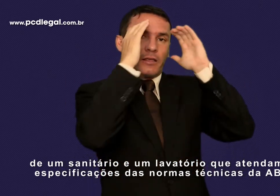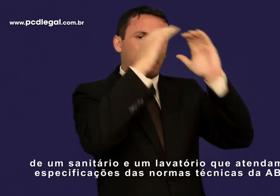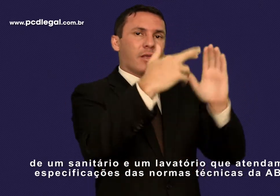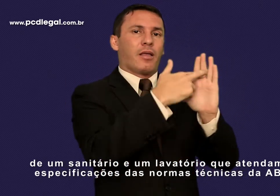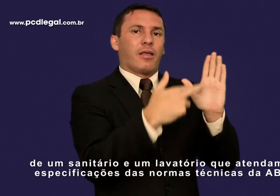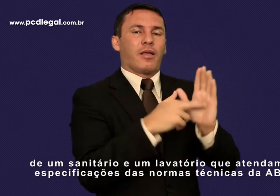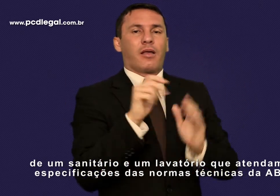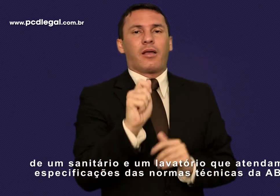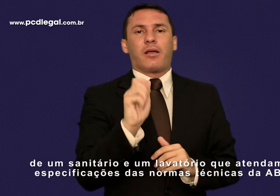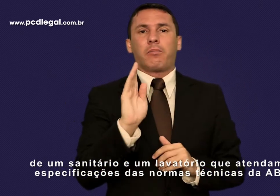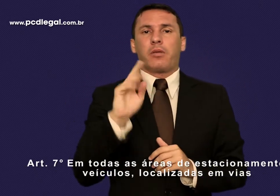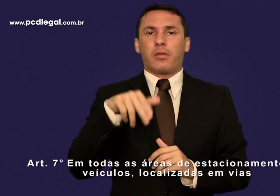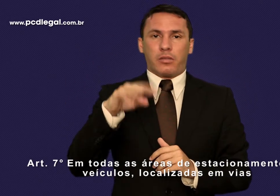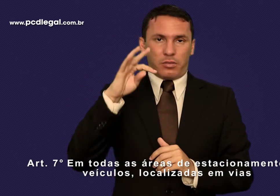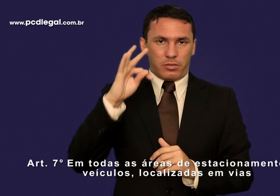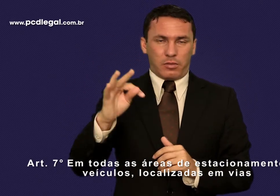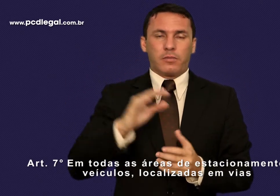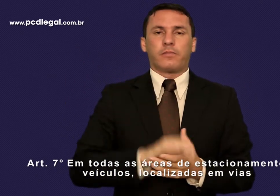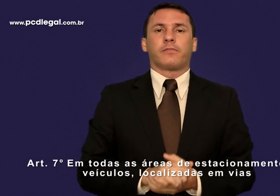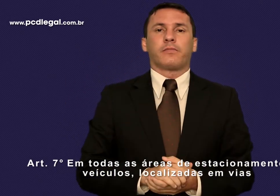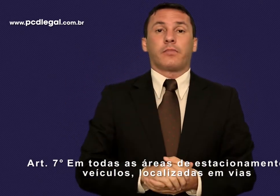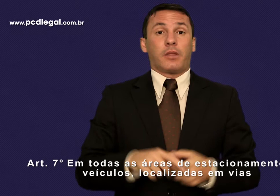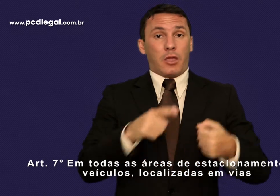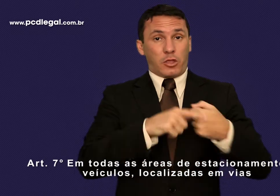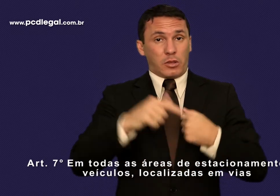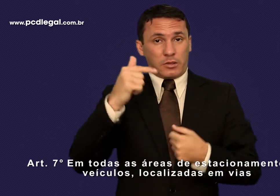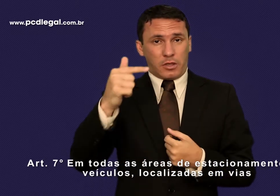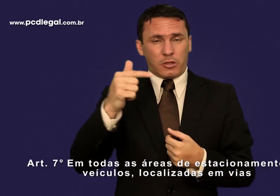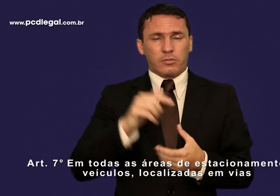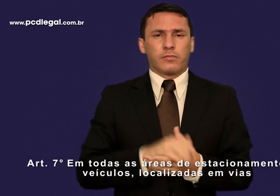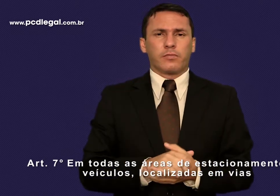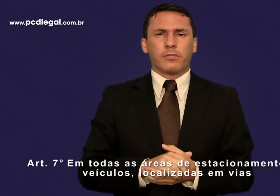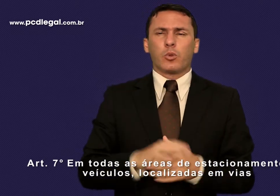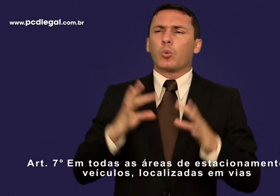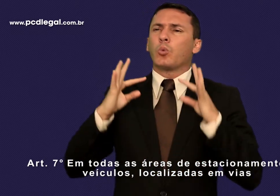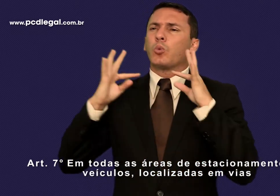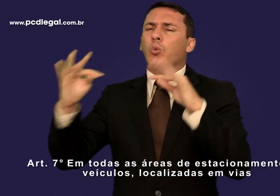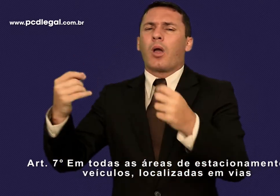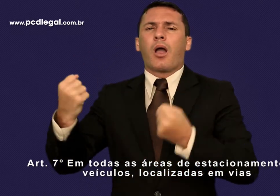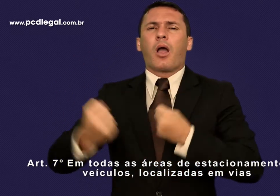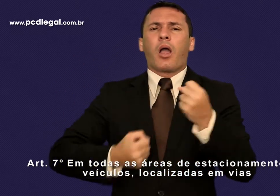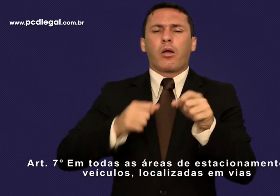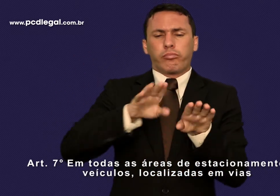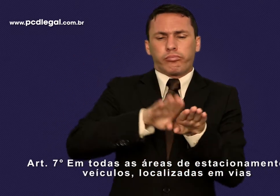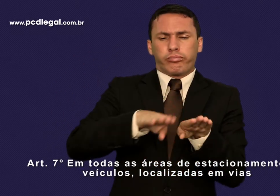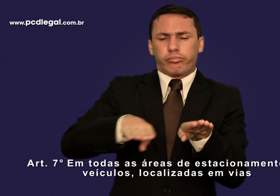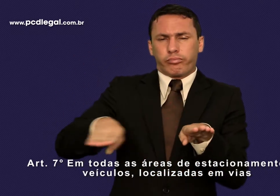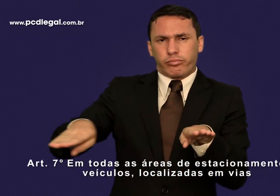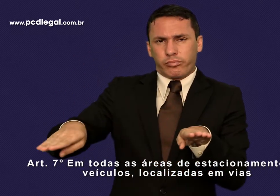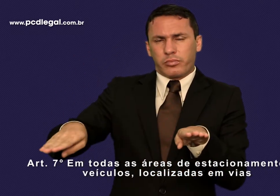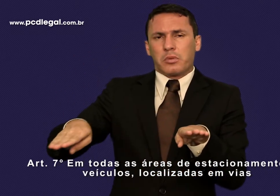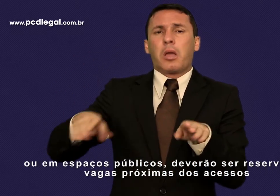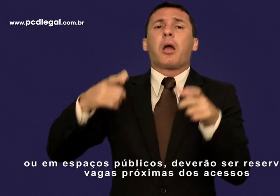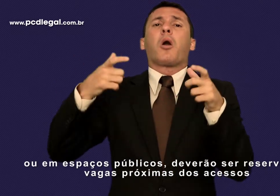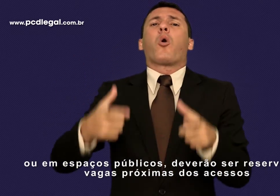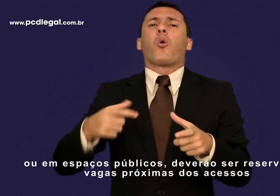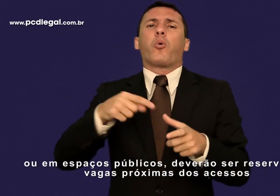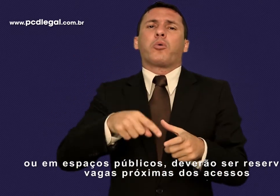da ABNT. Artigo 7º. Em todas as áreas de estacionamento de veículos, localizadas em vias ou em espaços